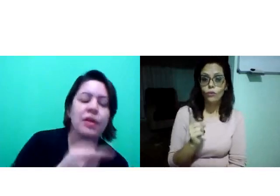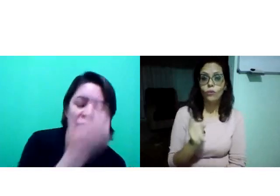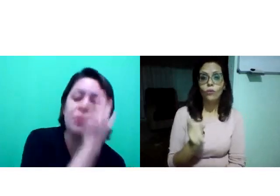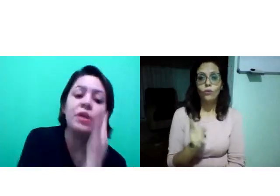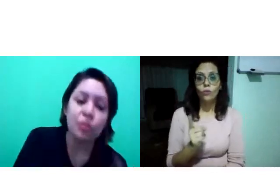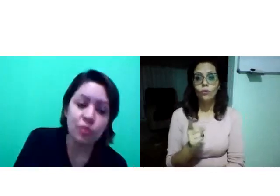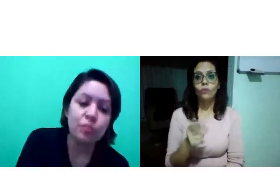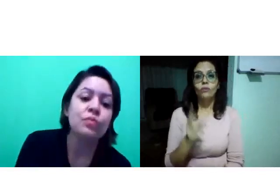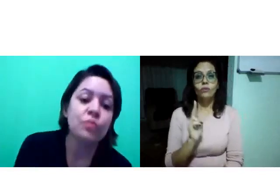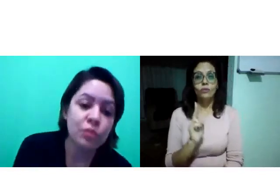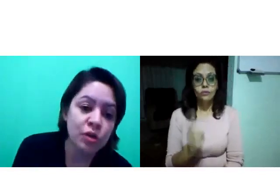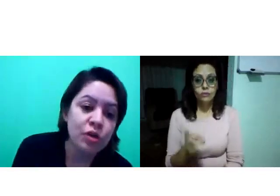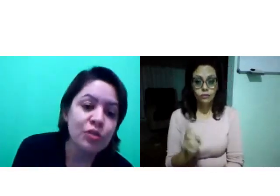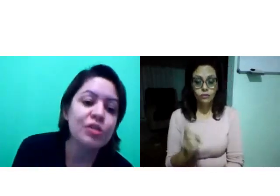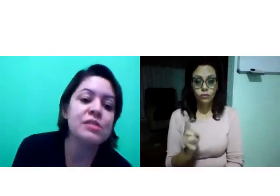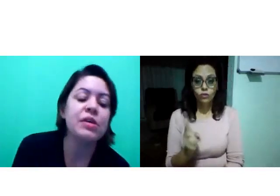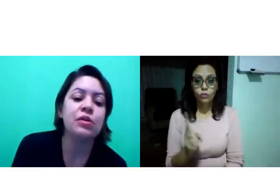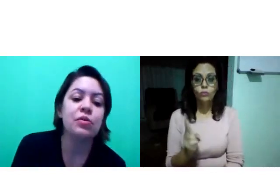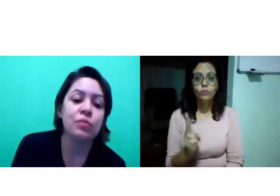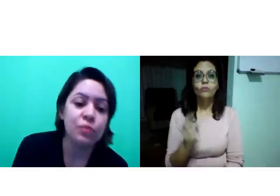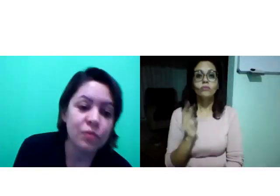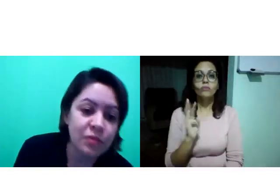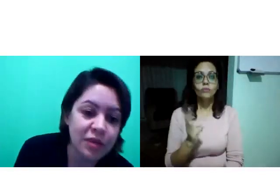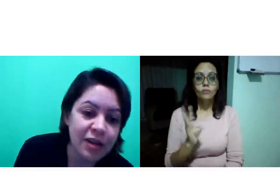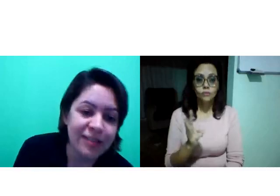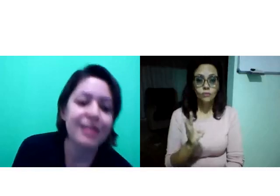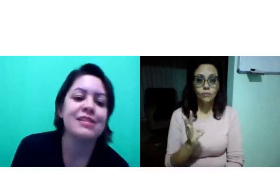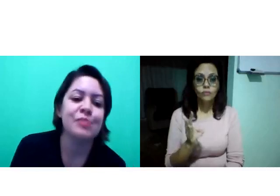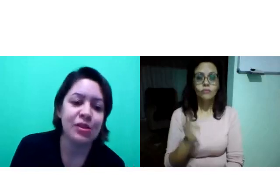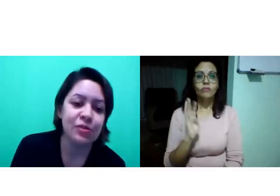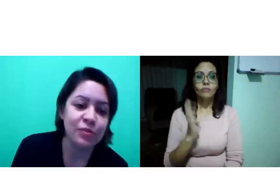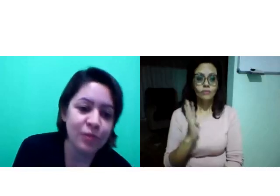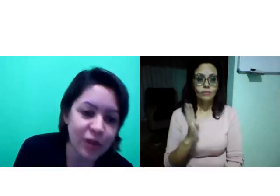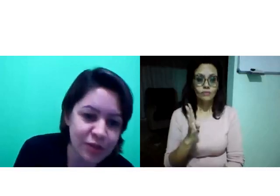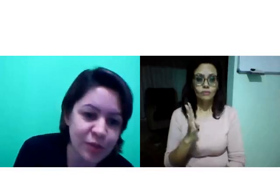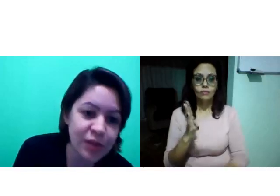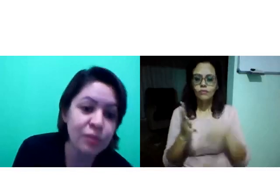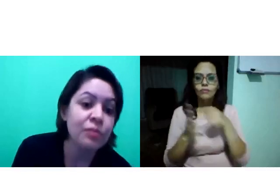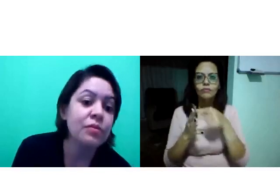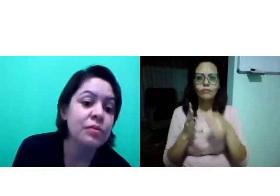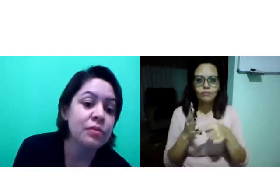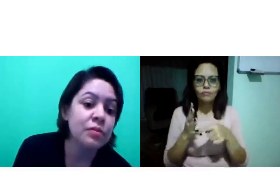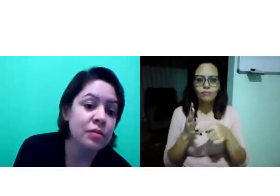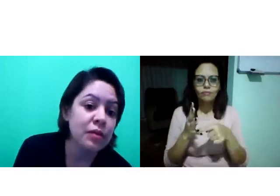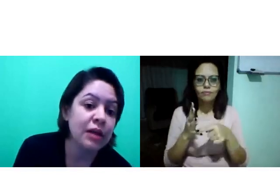Um mil, dois mil, três mil, quatro mil,